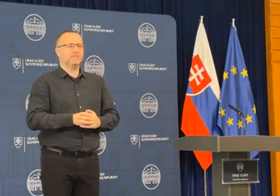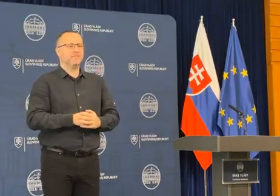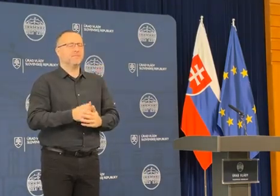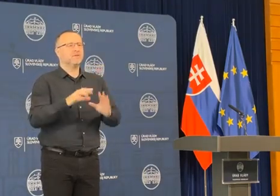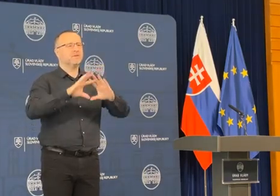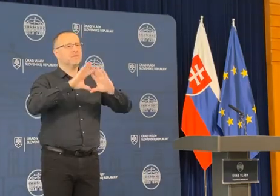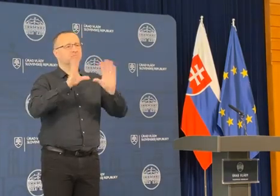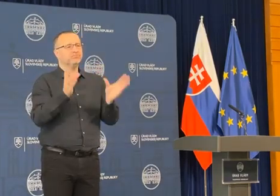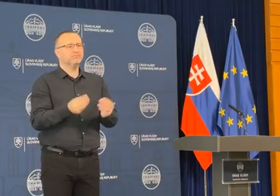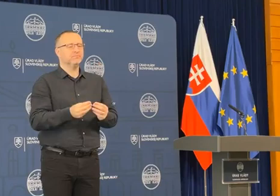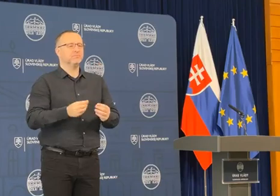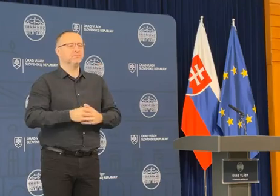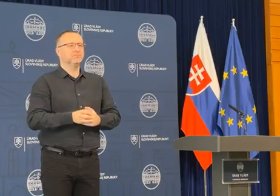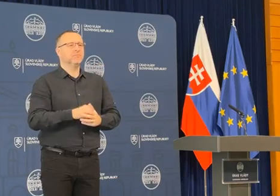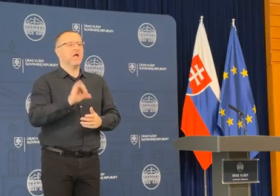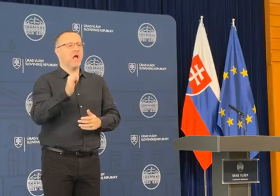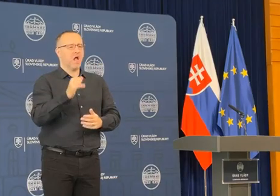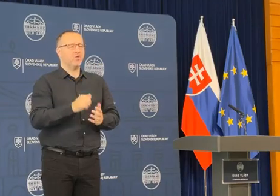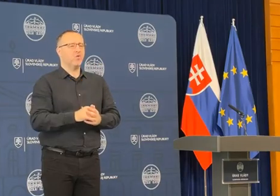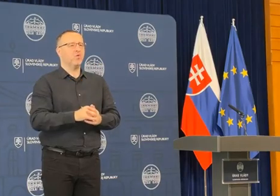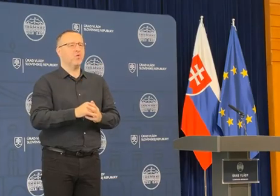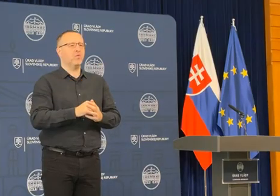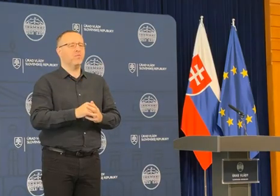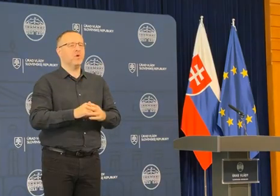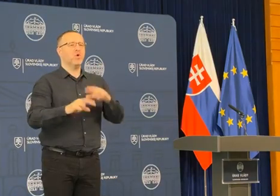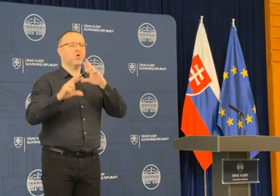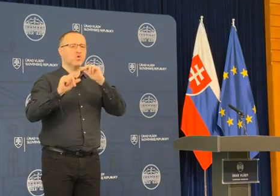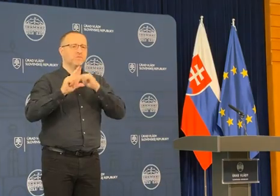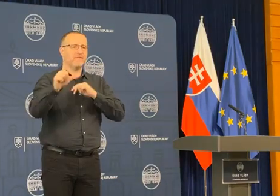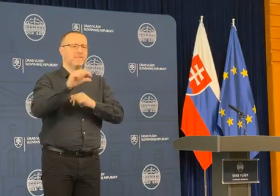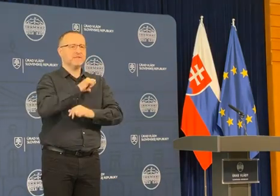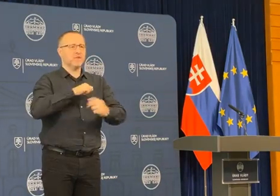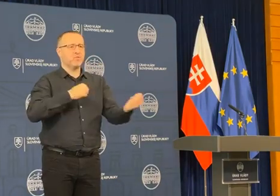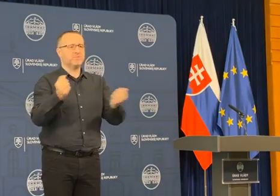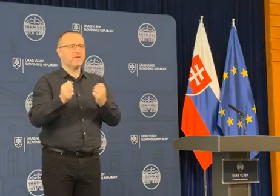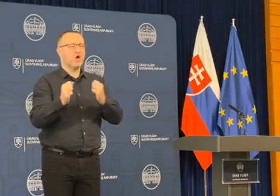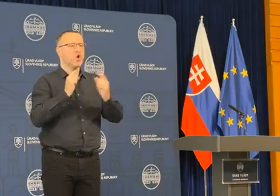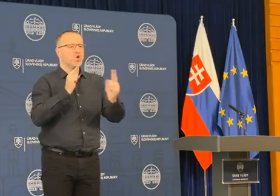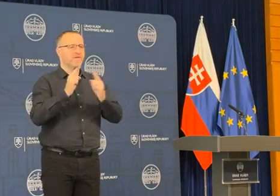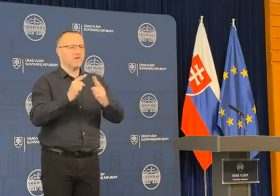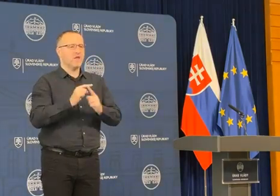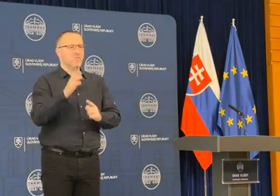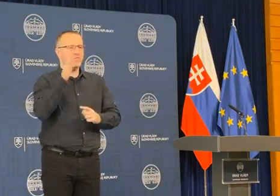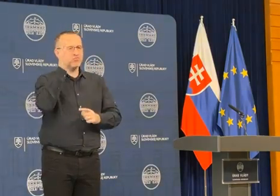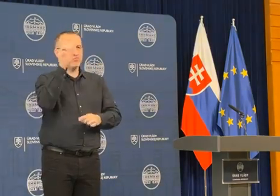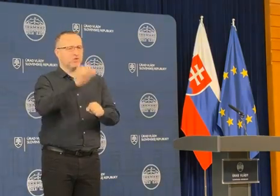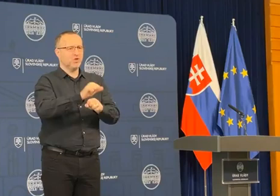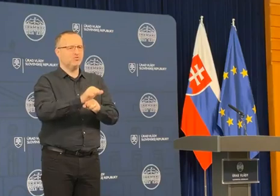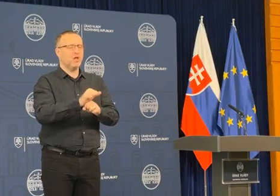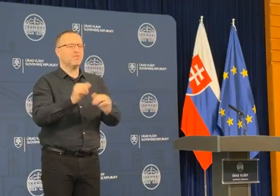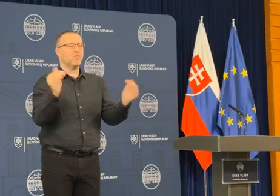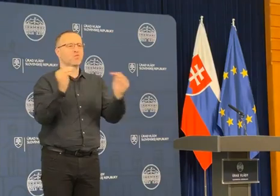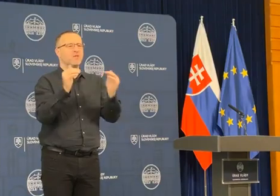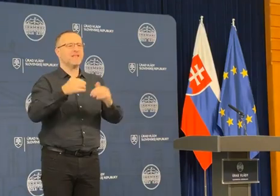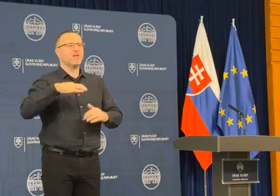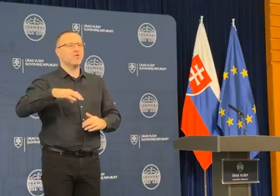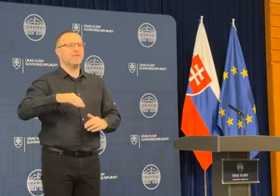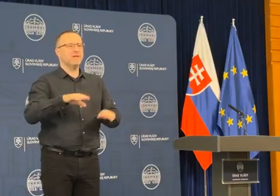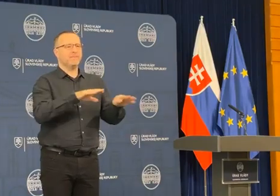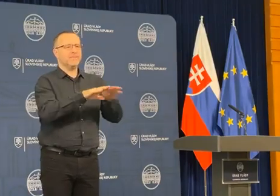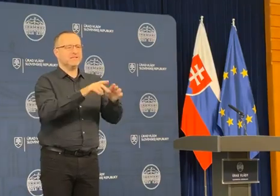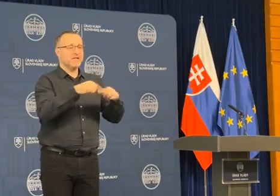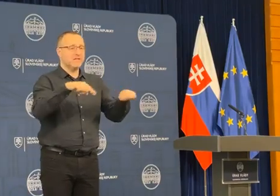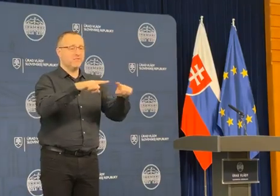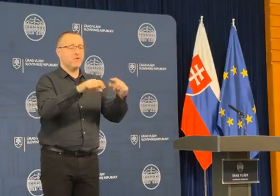Takže tá celková bilancia je. Áno, rozprávame s samosprávami. Ďalšie rokovanie bude budúci týždeň práve na úrovni jednotlivých rezortov,